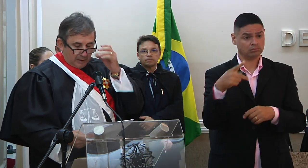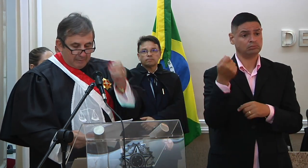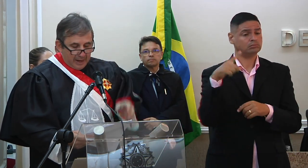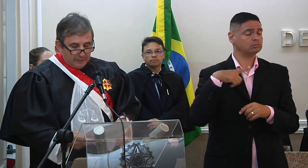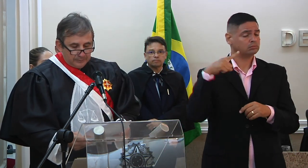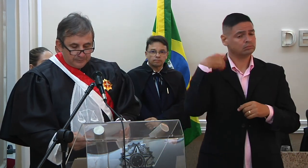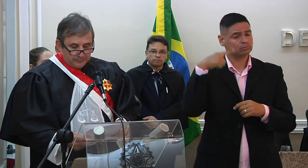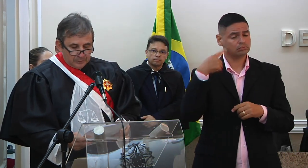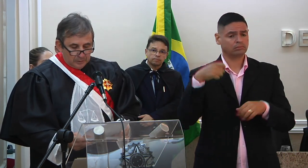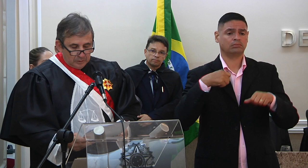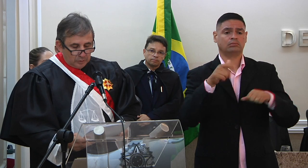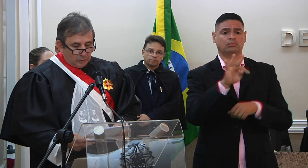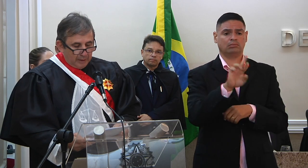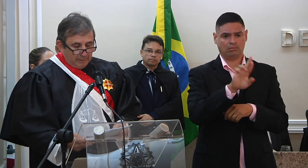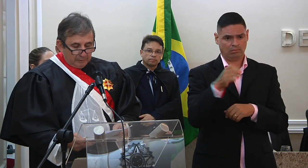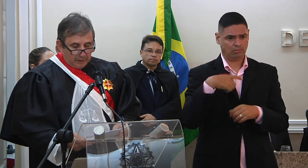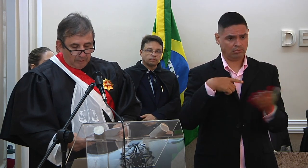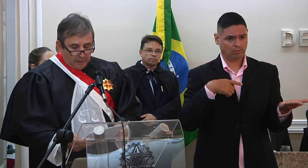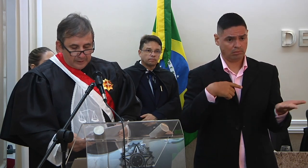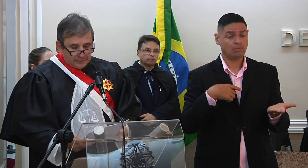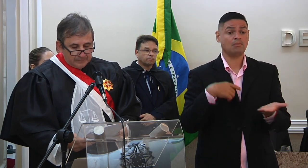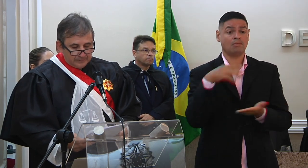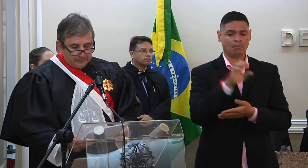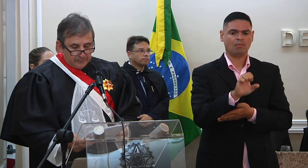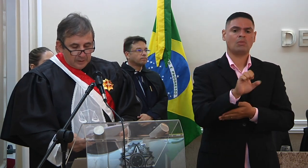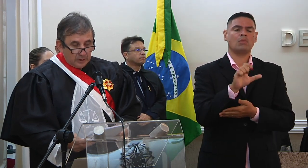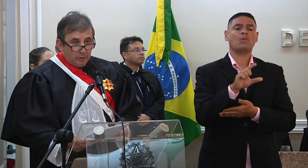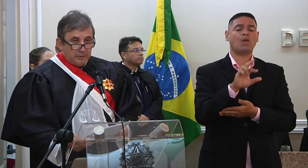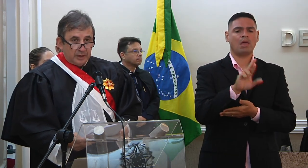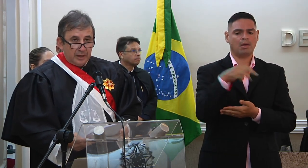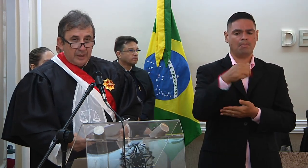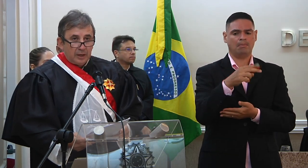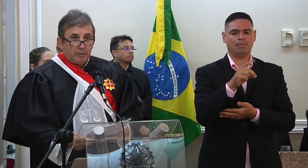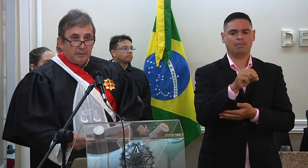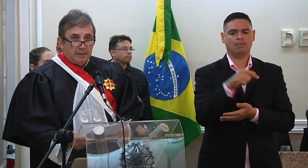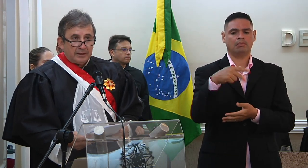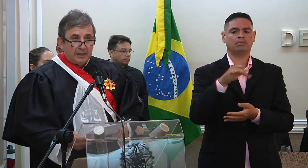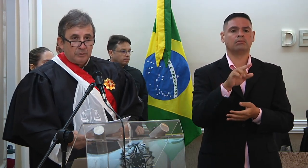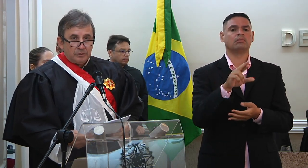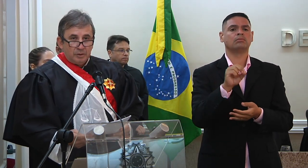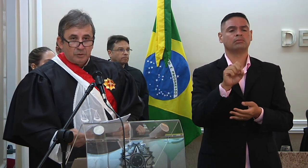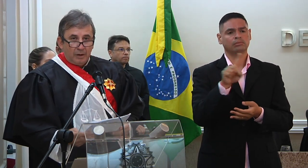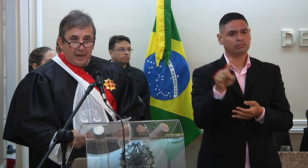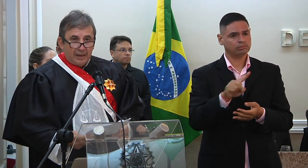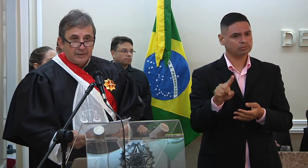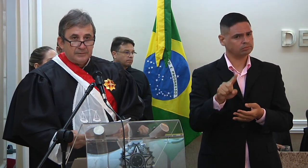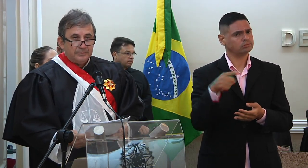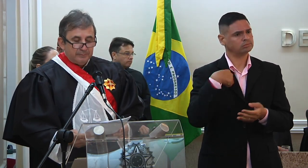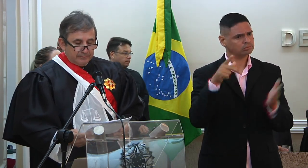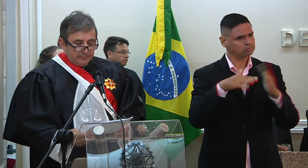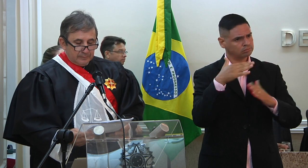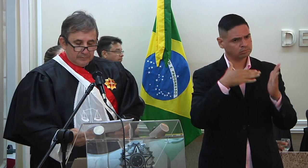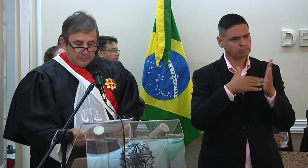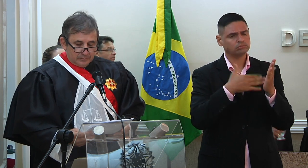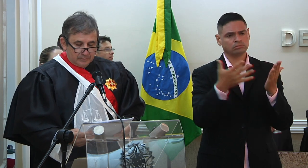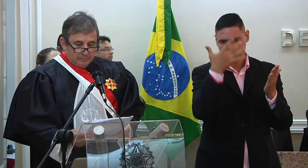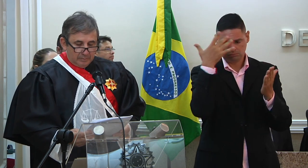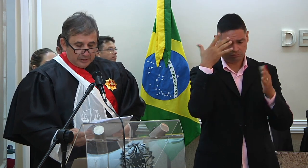Magistrados do Trabalho, doutor Hermano Queiroz, em nome de quem quero cumprimentar todos os meus colegas